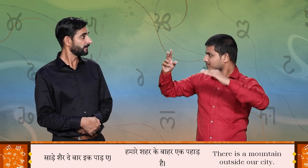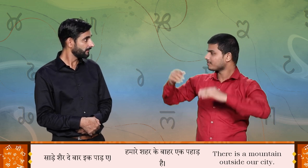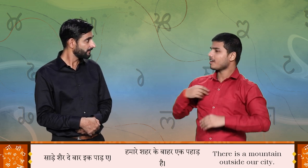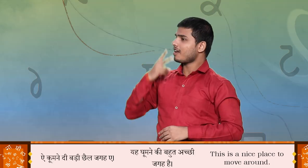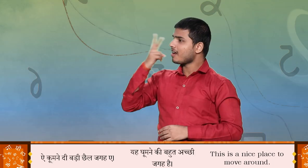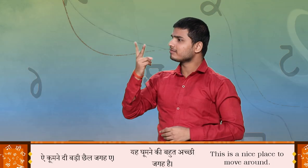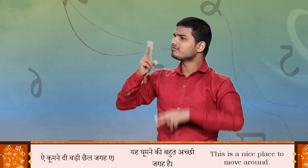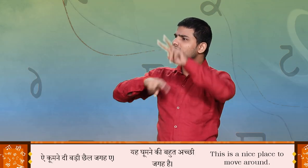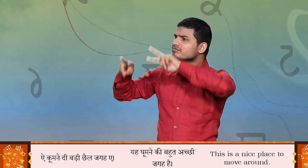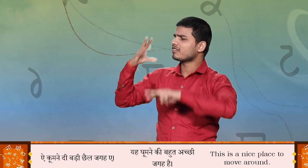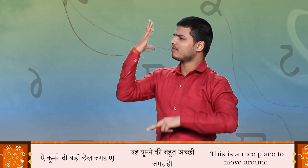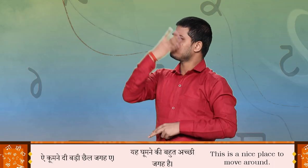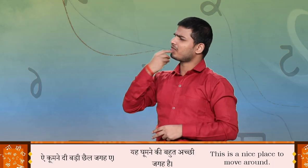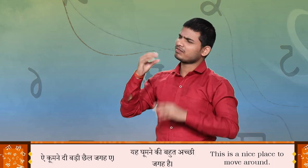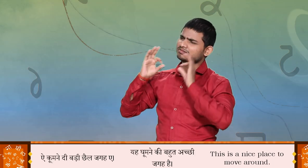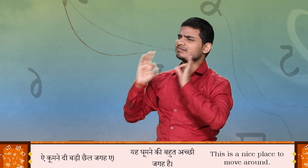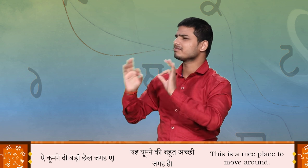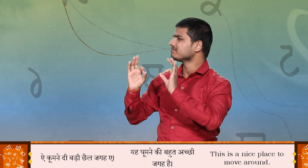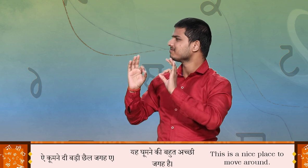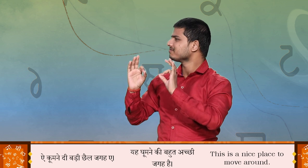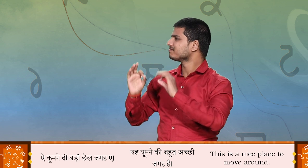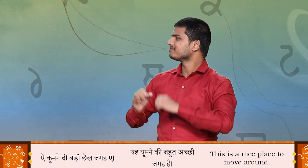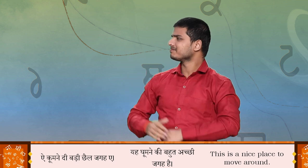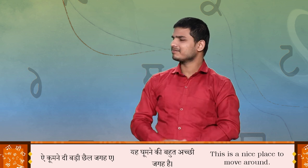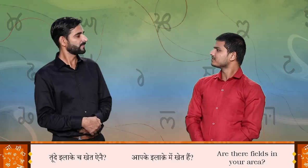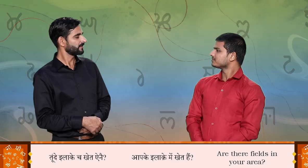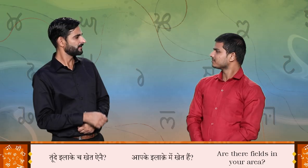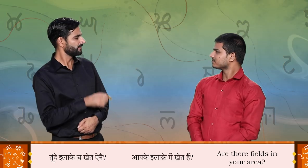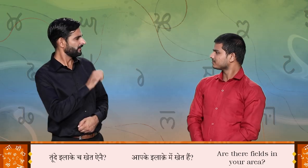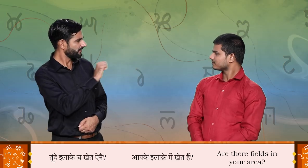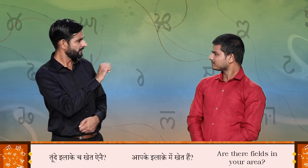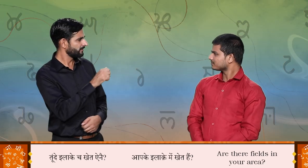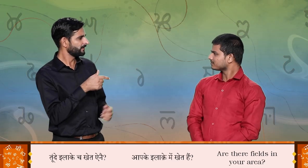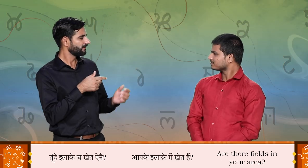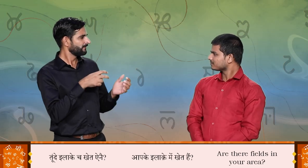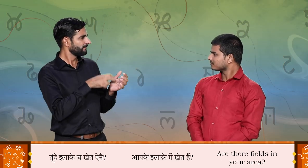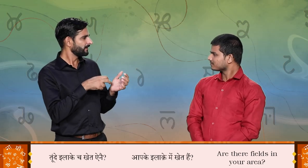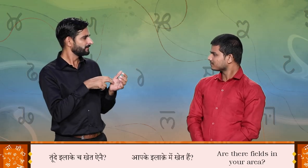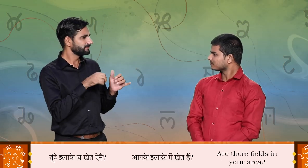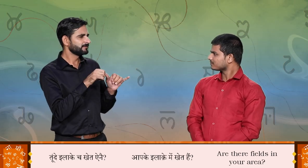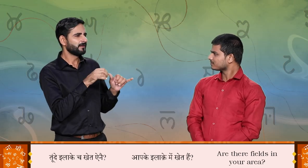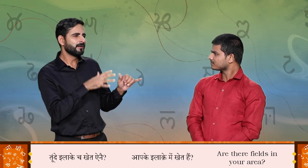एक कुमने दी बड़ी शैल जगा है तुन्दे लाकेच खेत आने